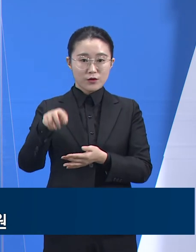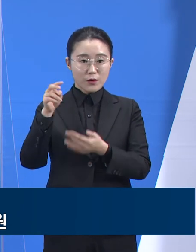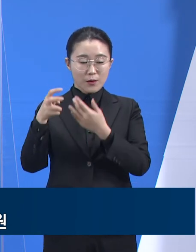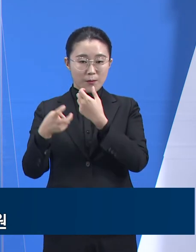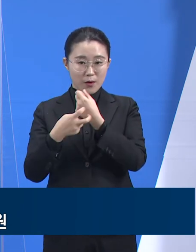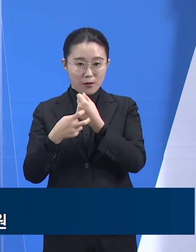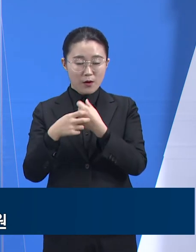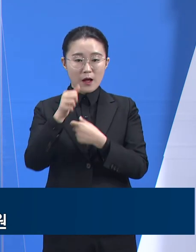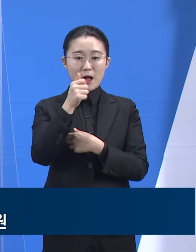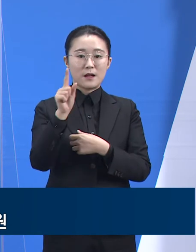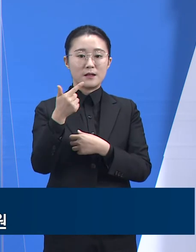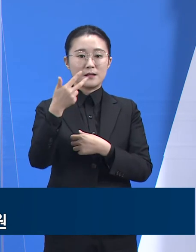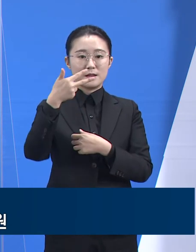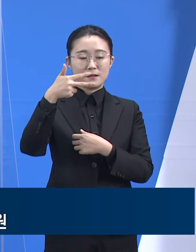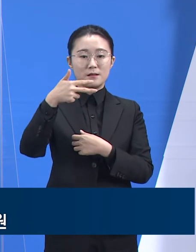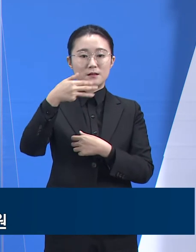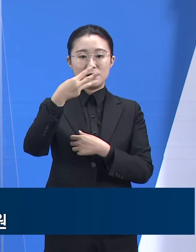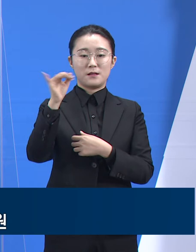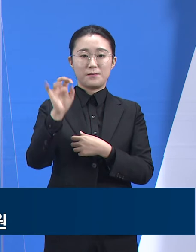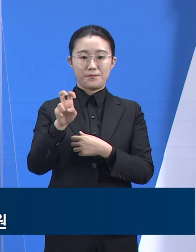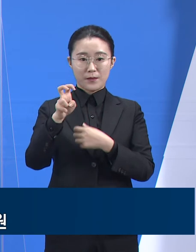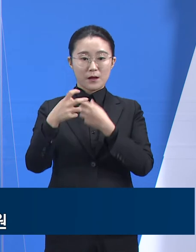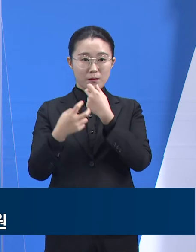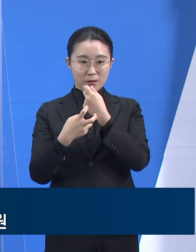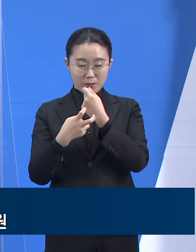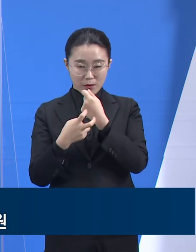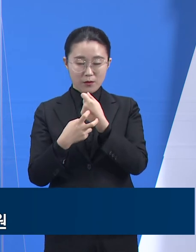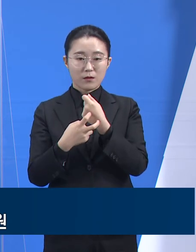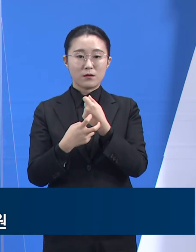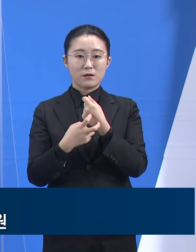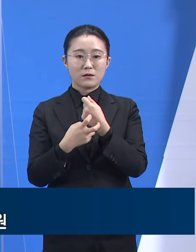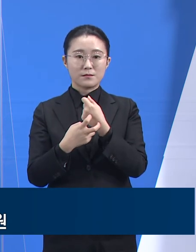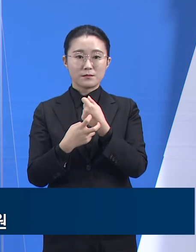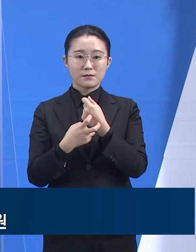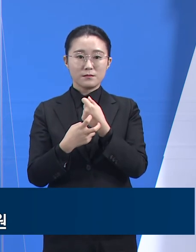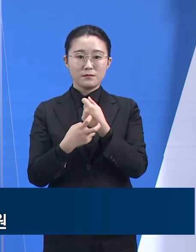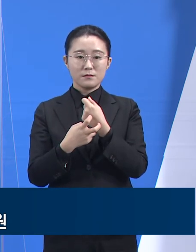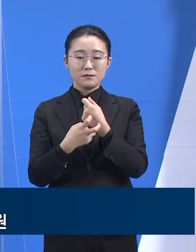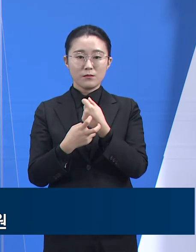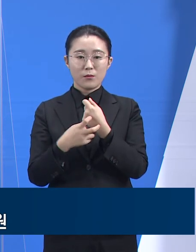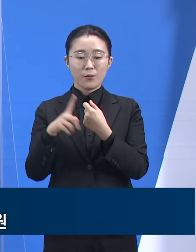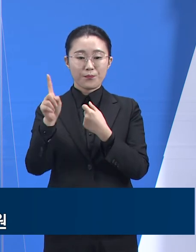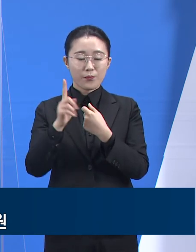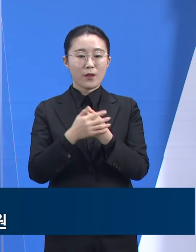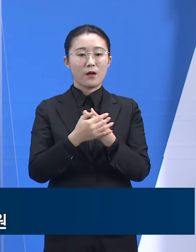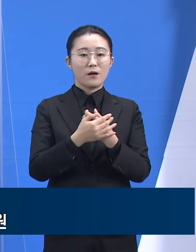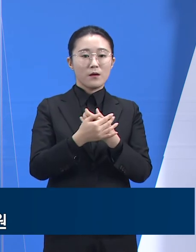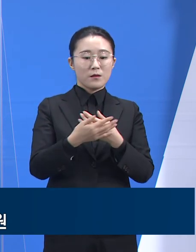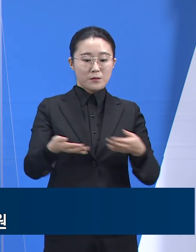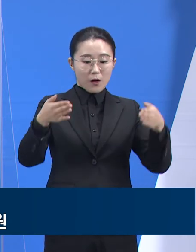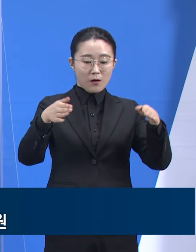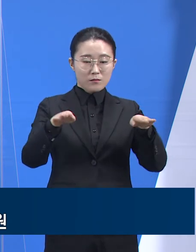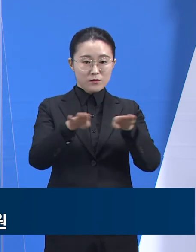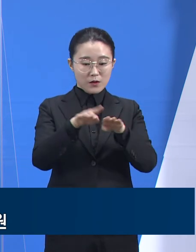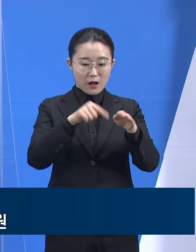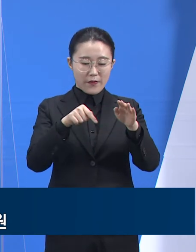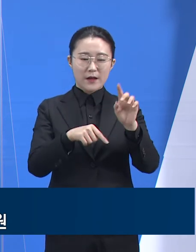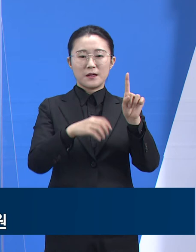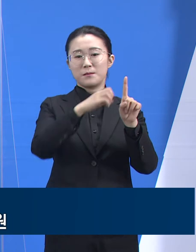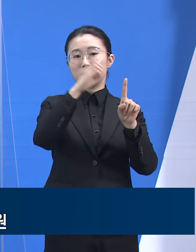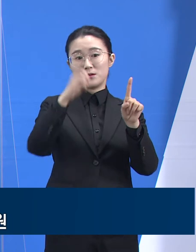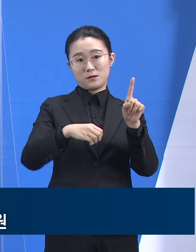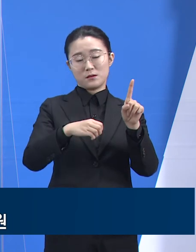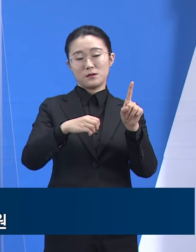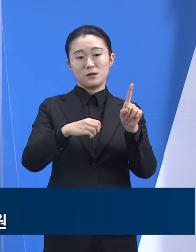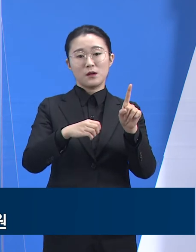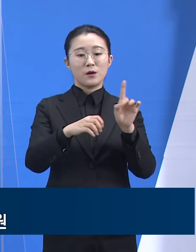중수본의 요청에 따라 허가병상의 1%를 코로나19 중증환자 전남치료병상으로 전환, 제공하기